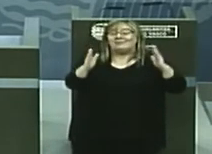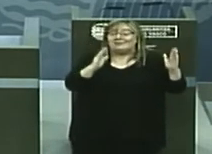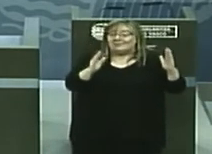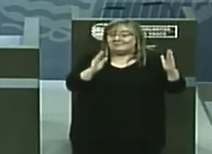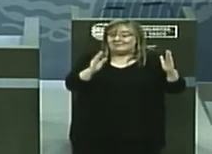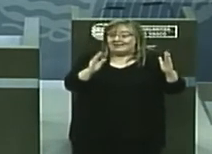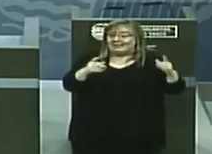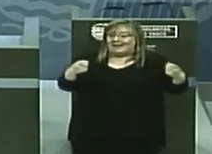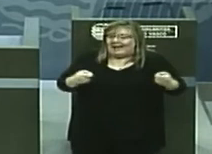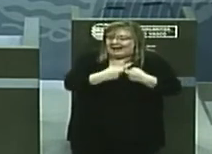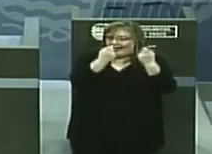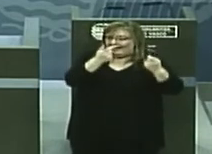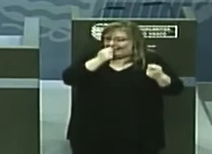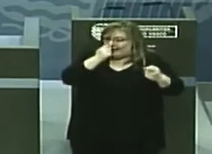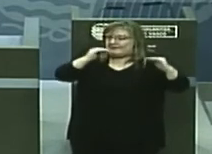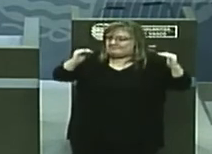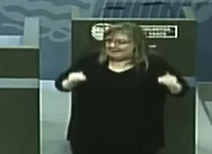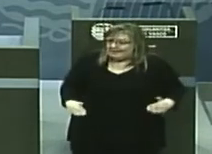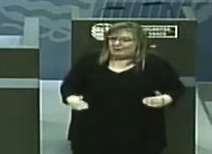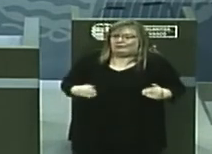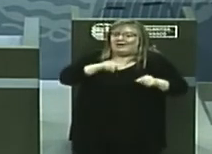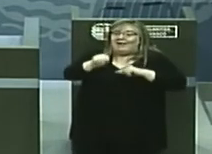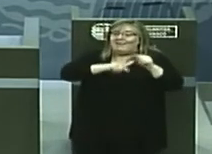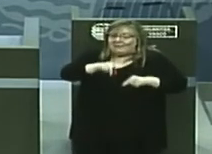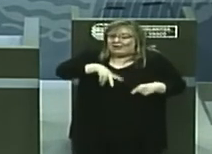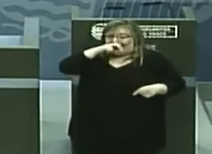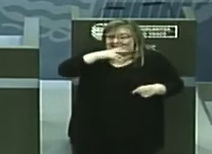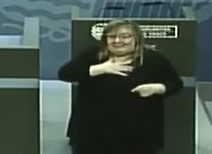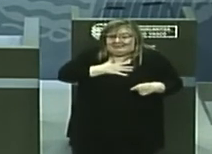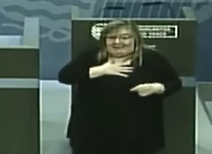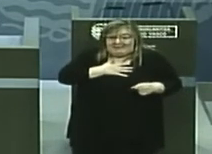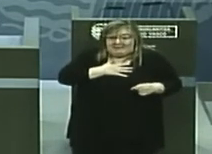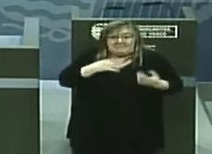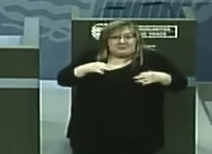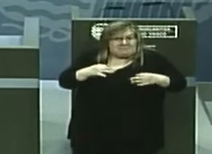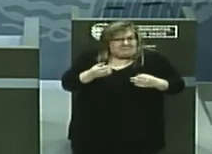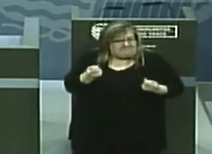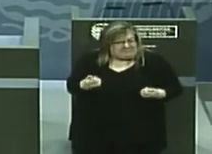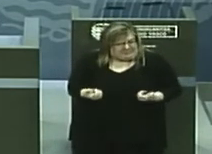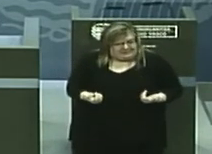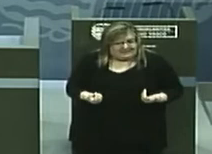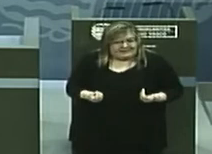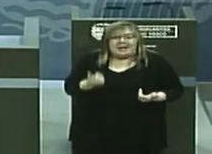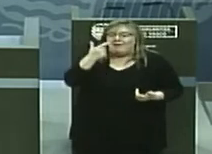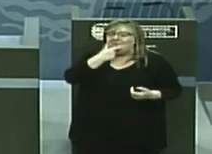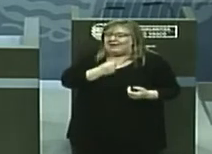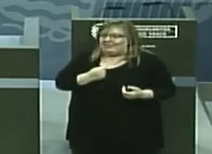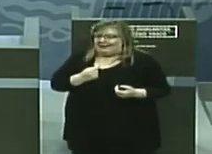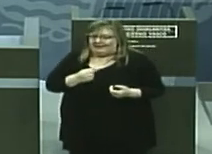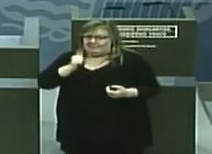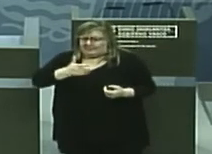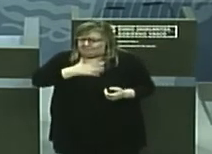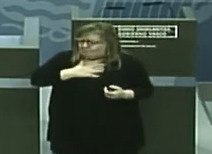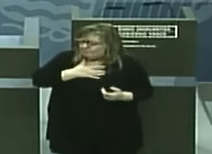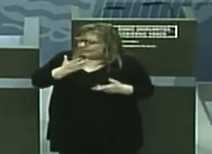menos alergias y no hay infecciones respiratorias comúnmente, hace mucho más fácil que una persona al empezar